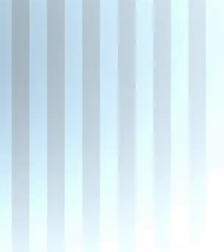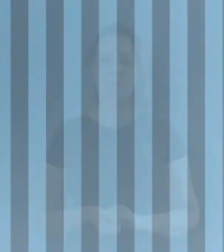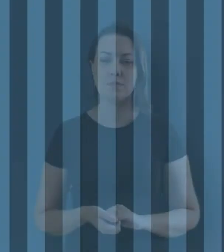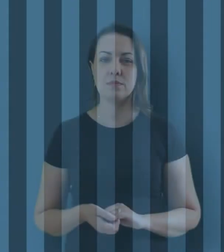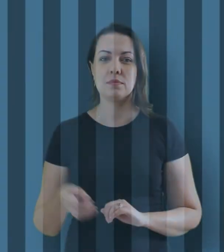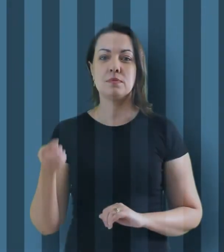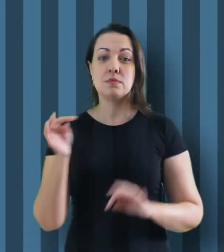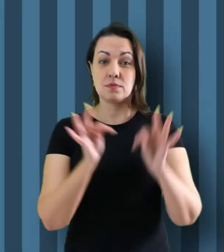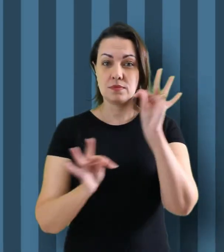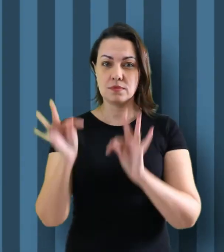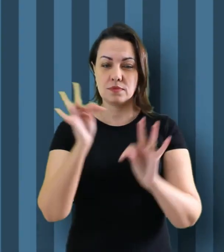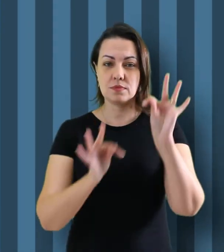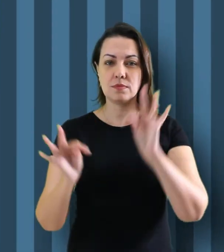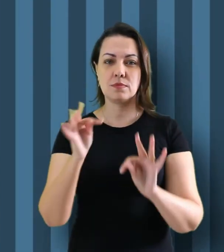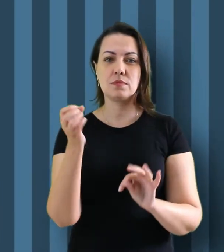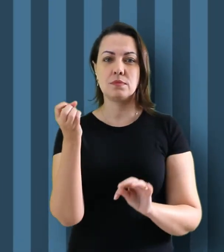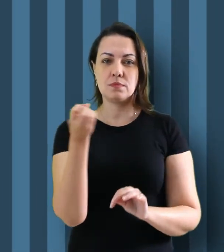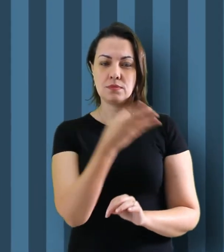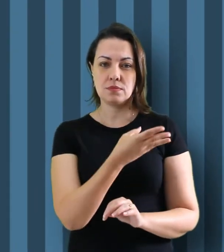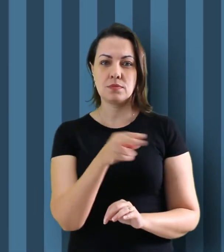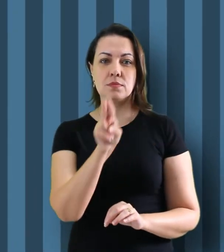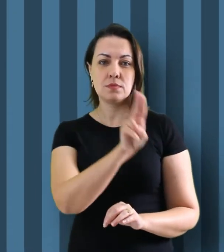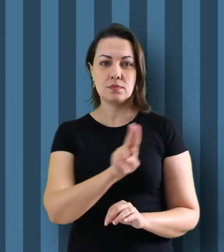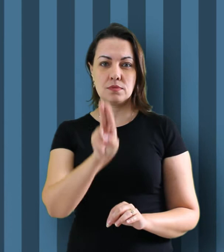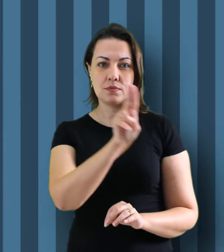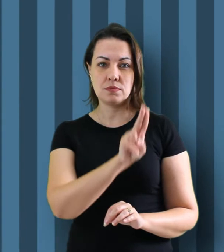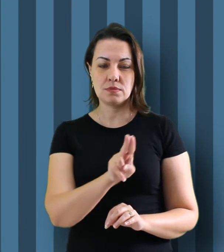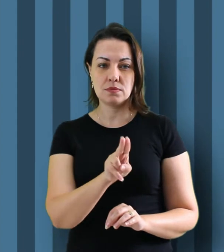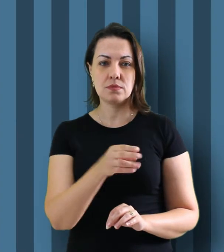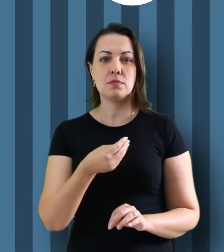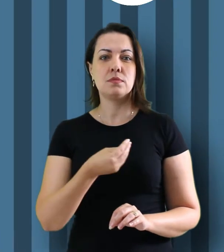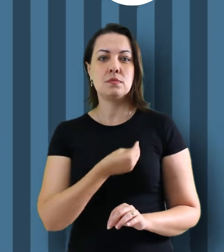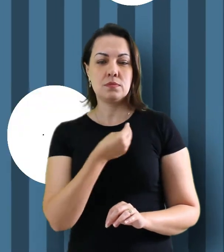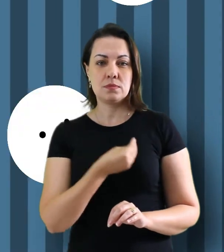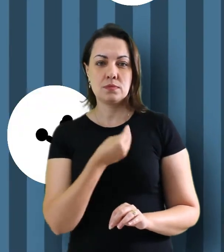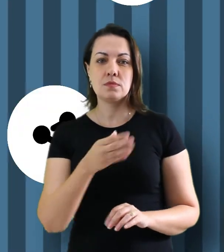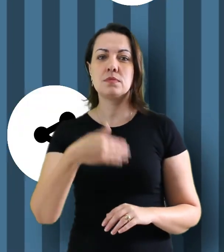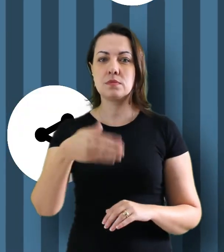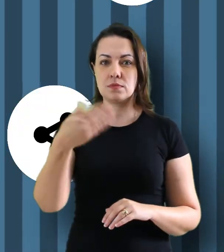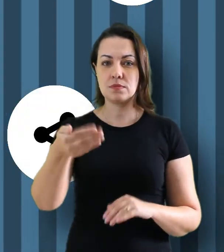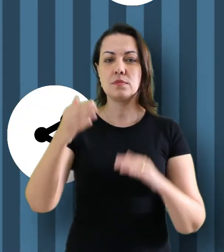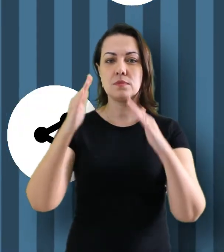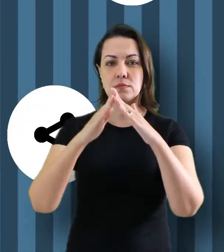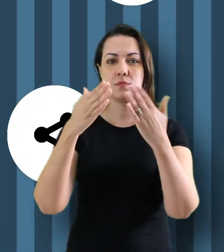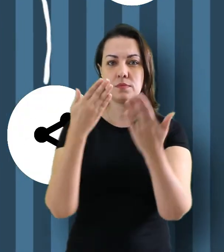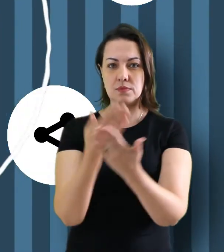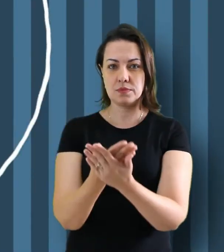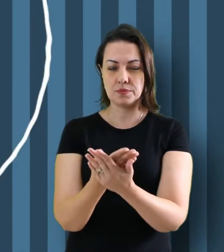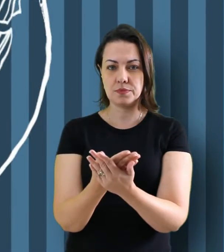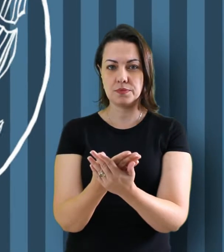O uso das novas tecnologias está cada vez mais presente na nossa vida e consequentemente no cotidiano escolar.